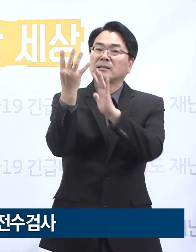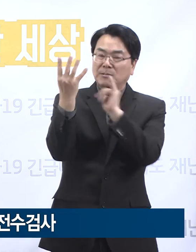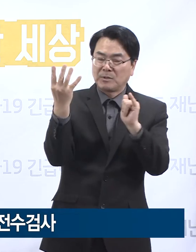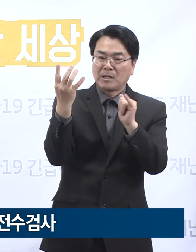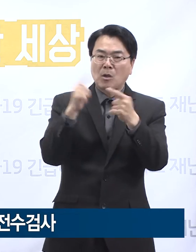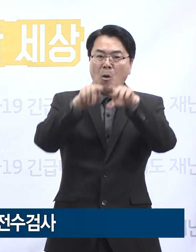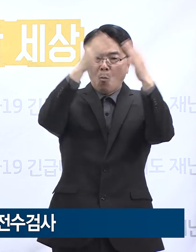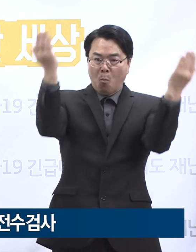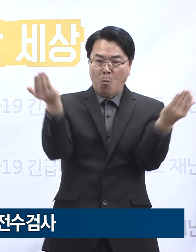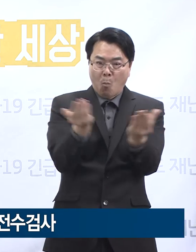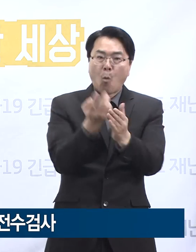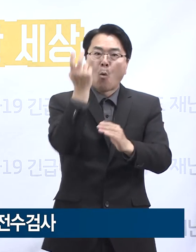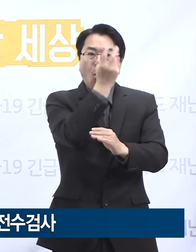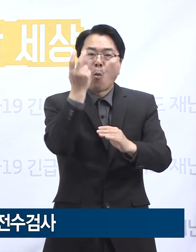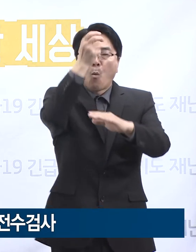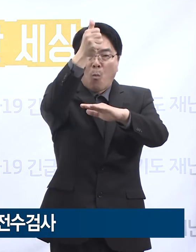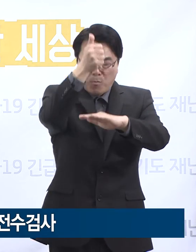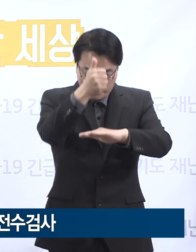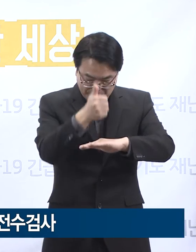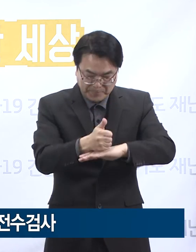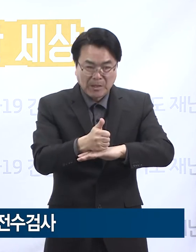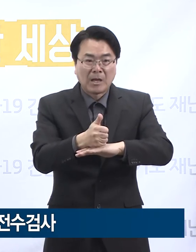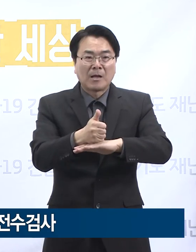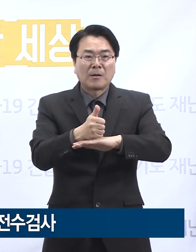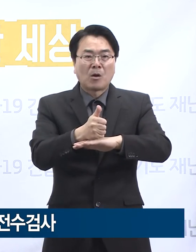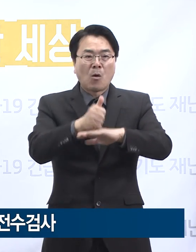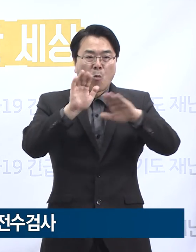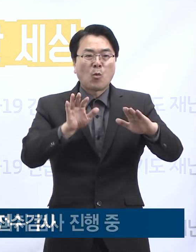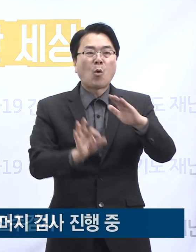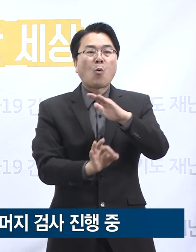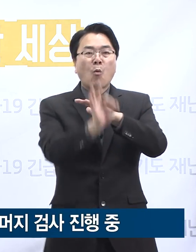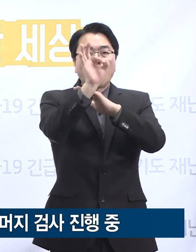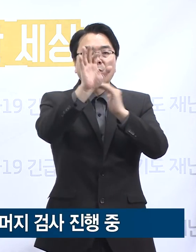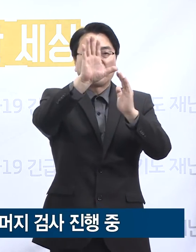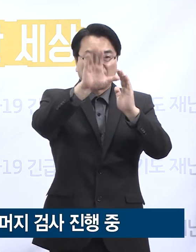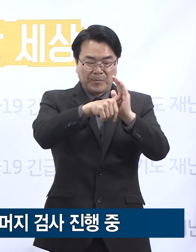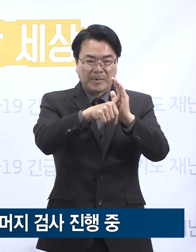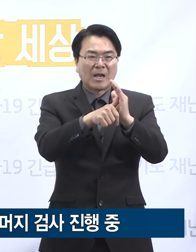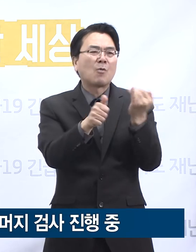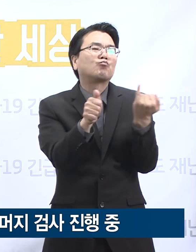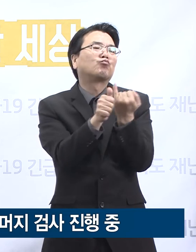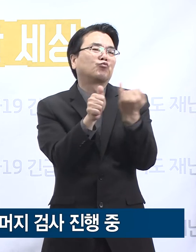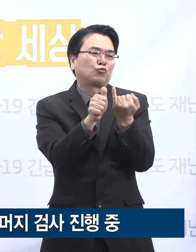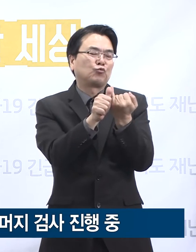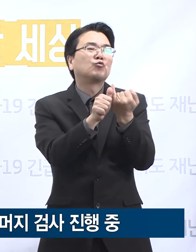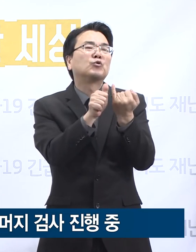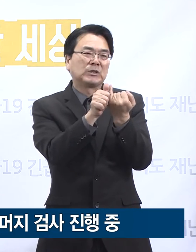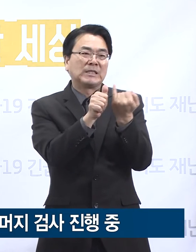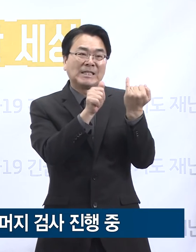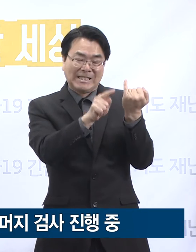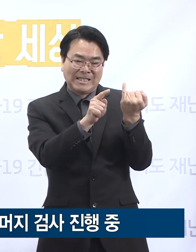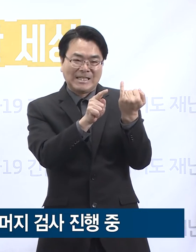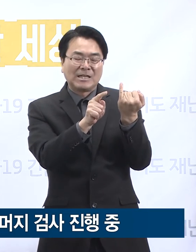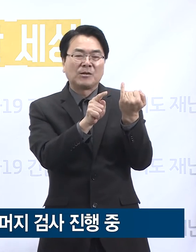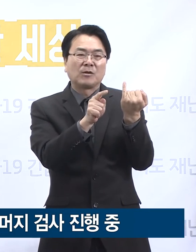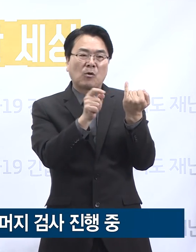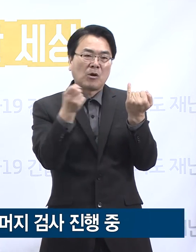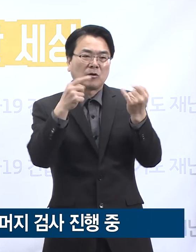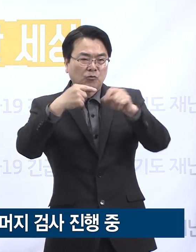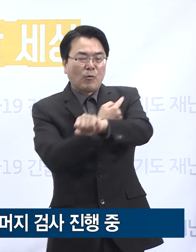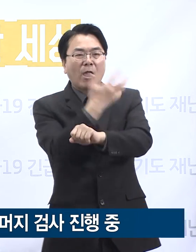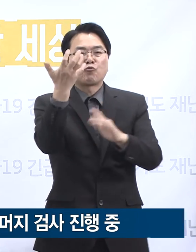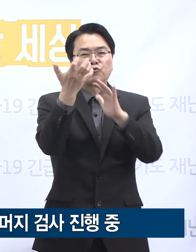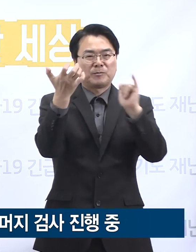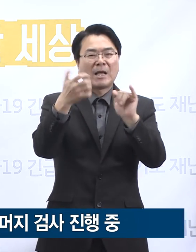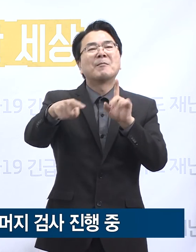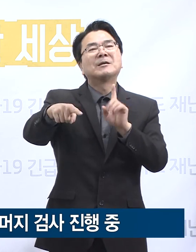전수검사를 실시한 결과 오늘 오전 확진자의 배우자가 추가로 확진되었으며 90명이 음성